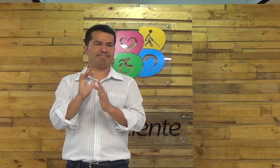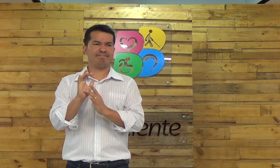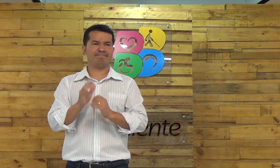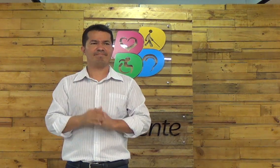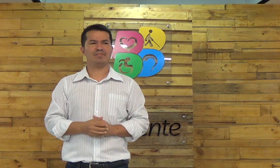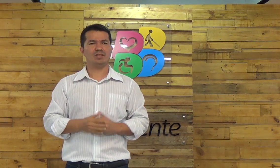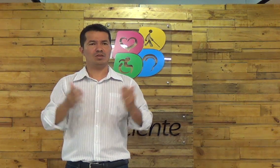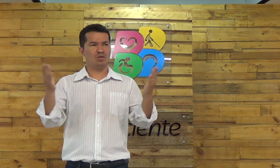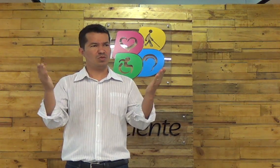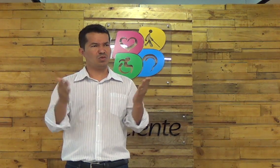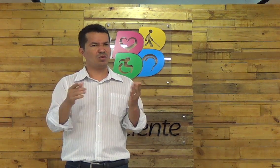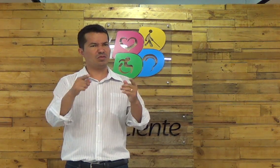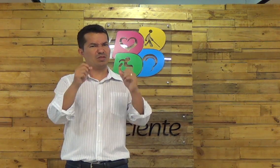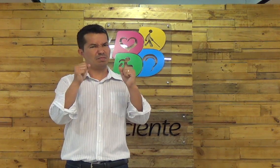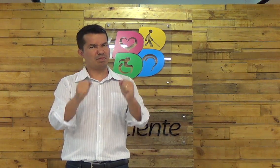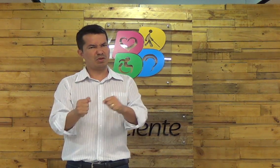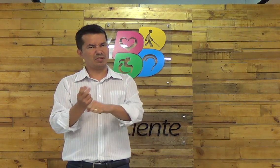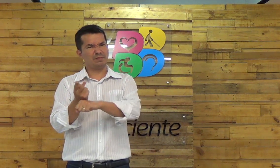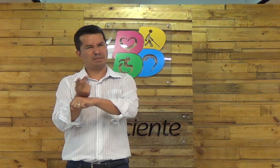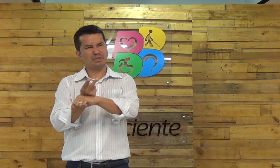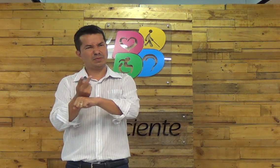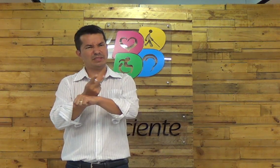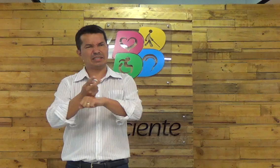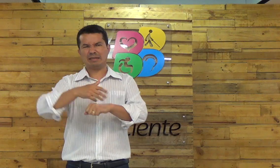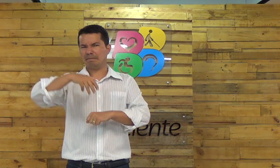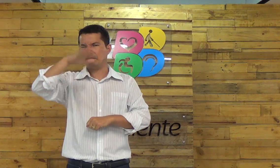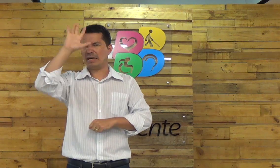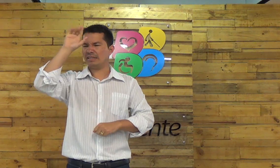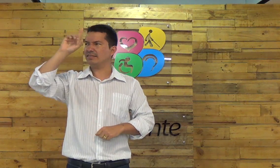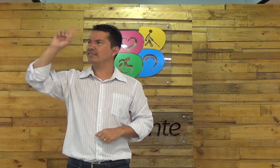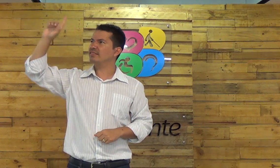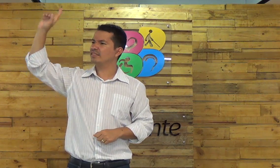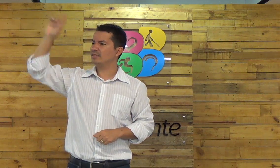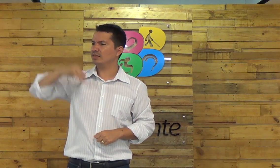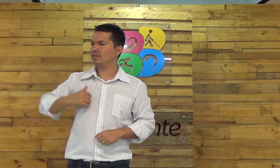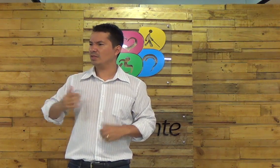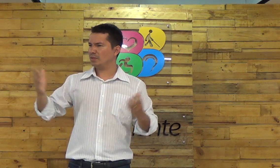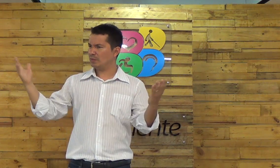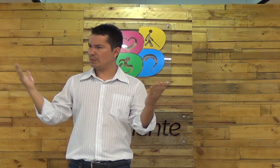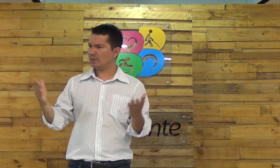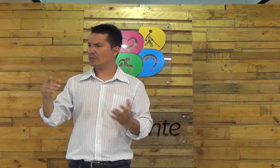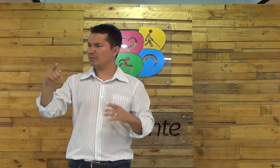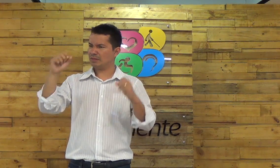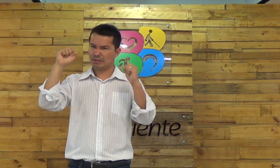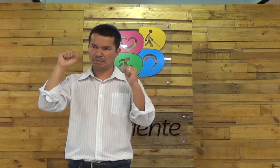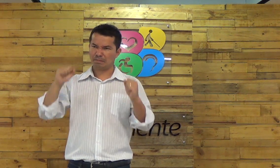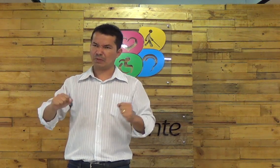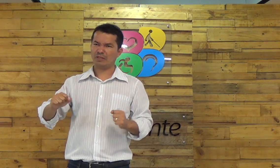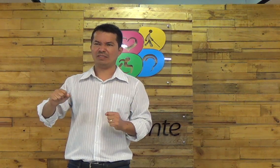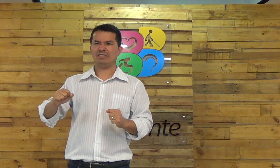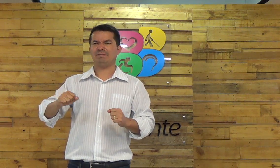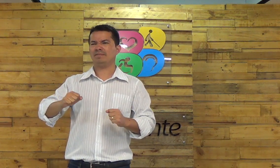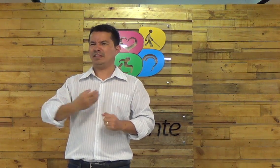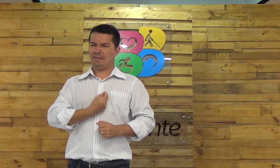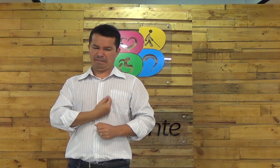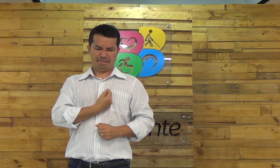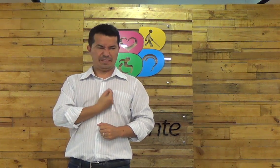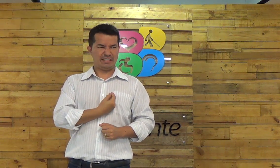saiba que hoje você pode se encontrar com Jesus você pode buscar mais e mais de Deus hoje você